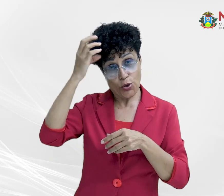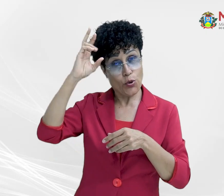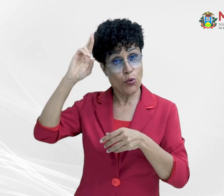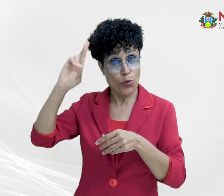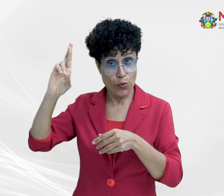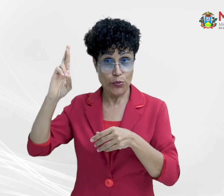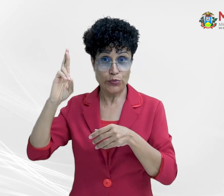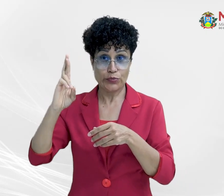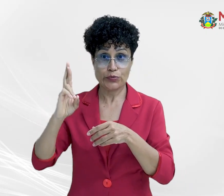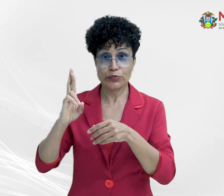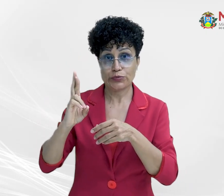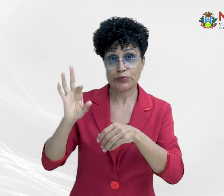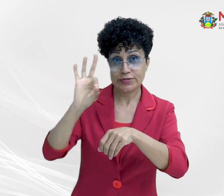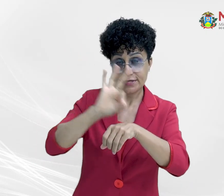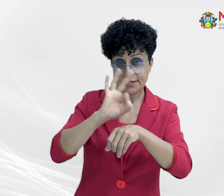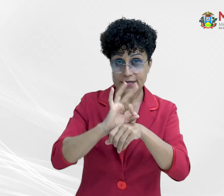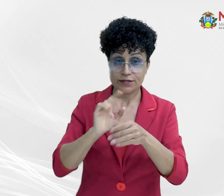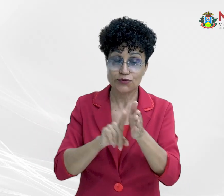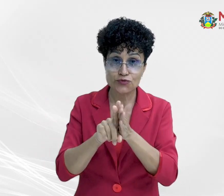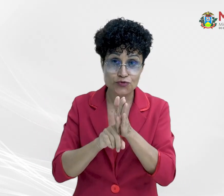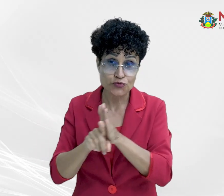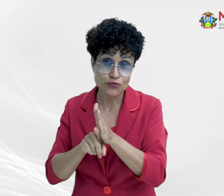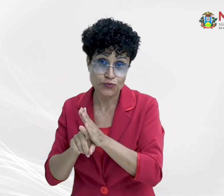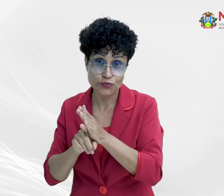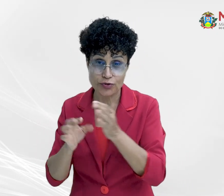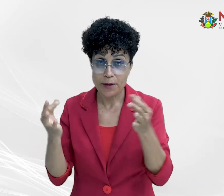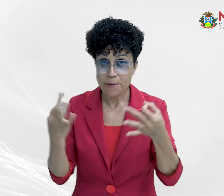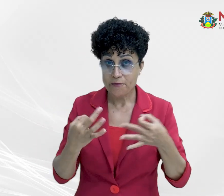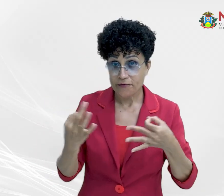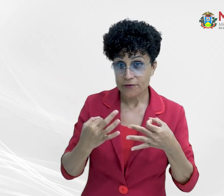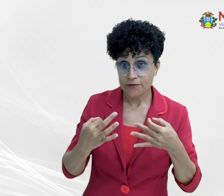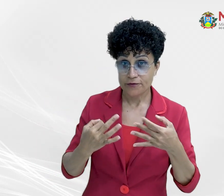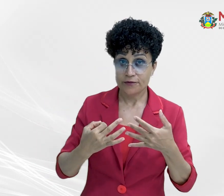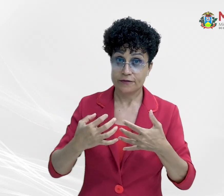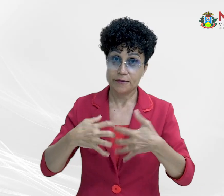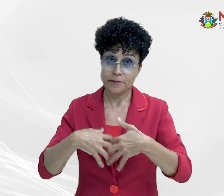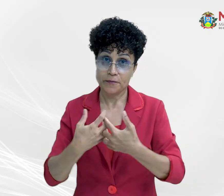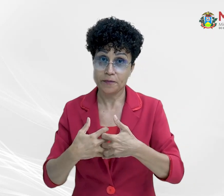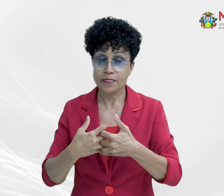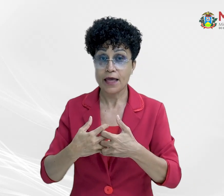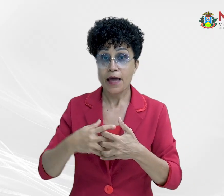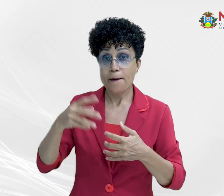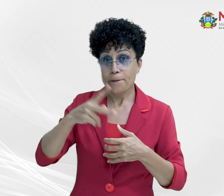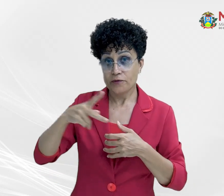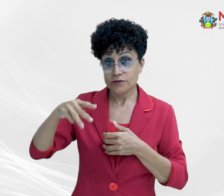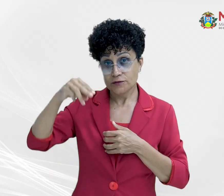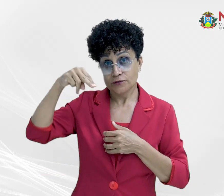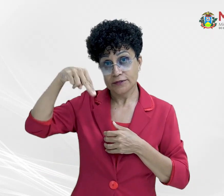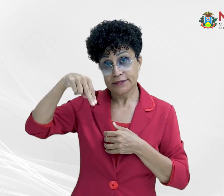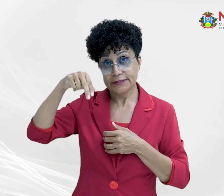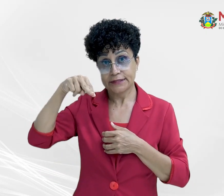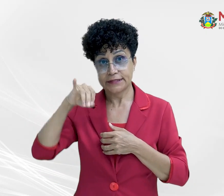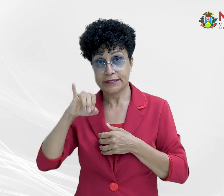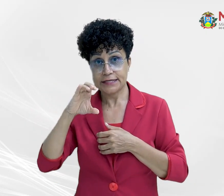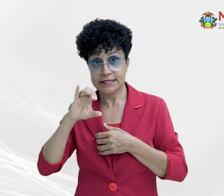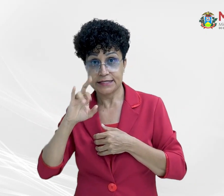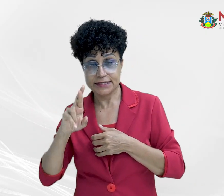Aperfeiçoamento Funcional. Ministrado pela professora Nisir Chaves, da Escola Nacional de Administração Pública,